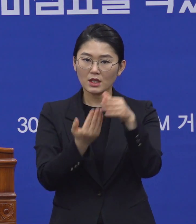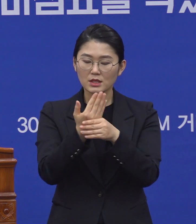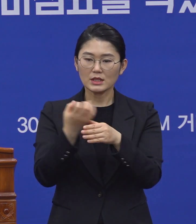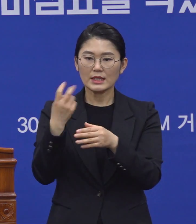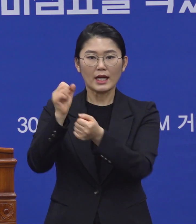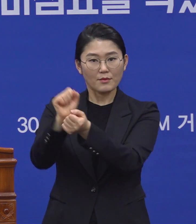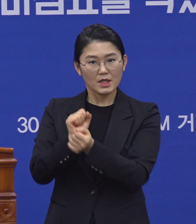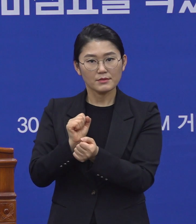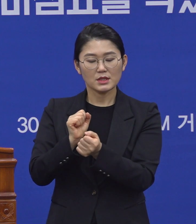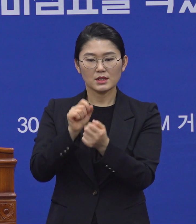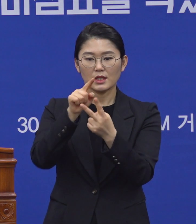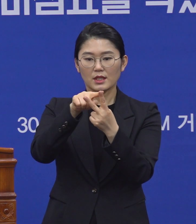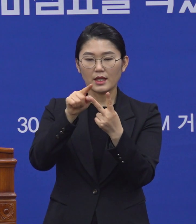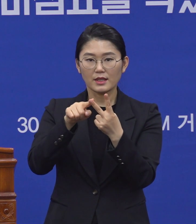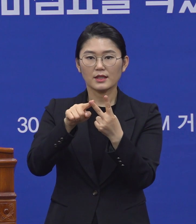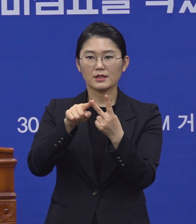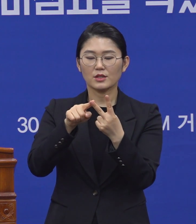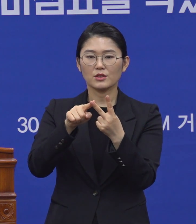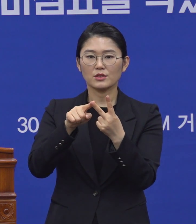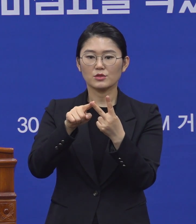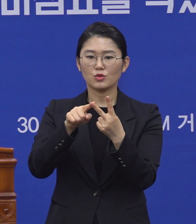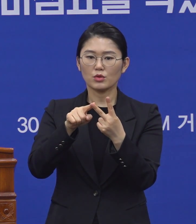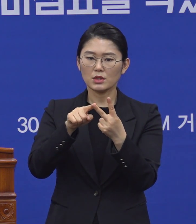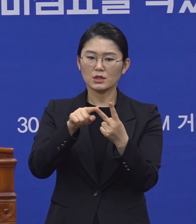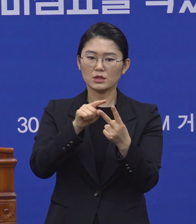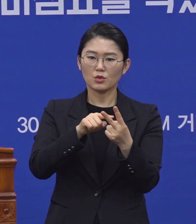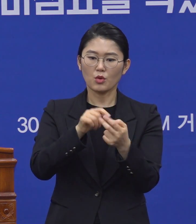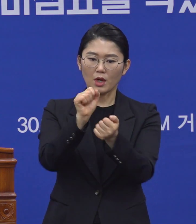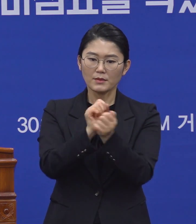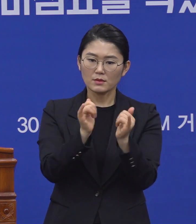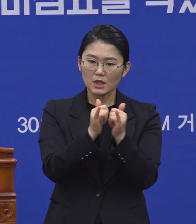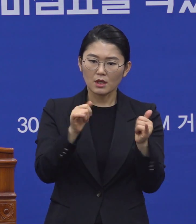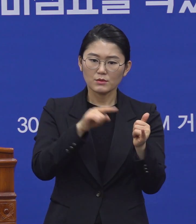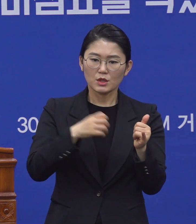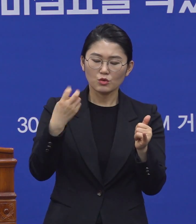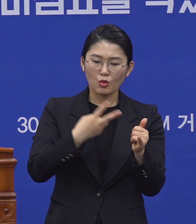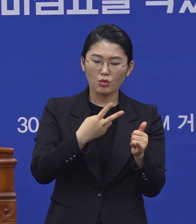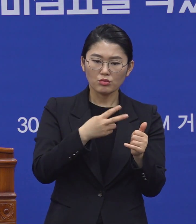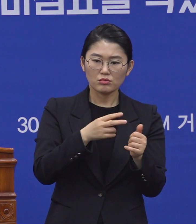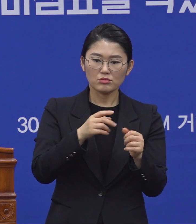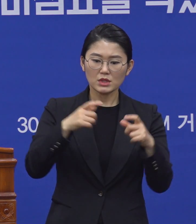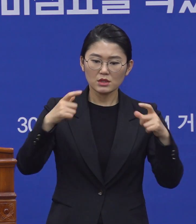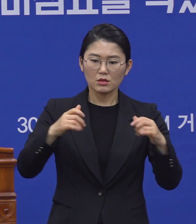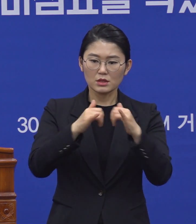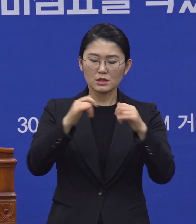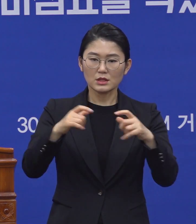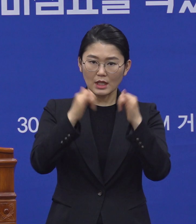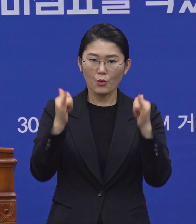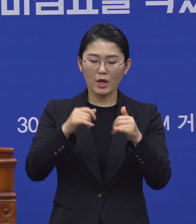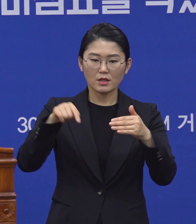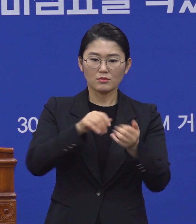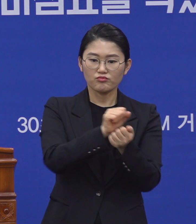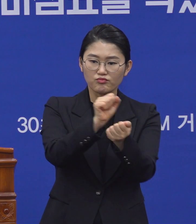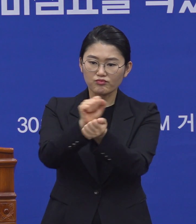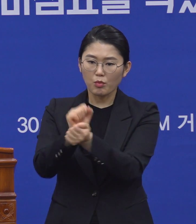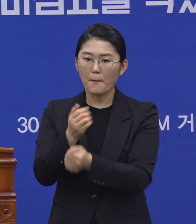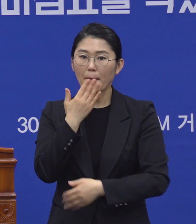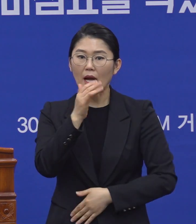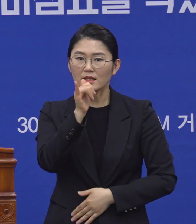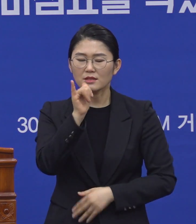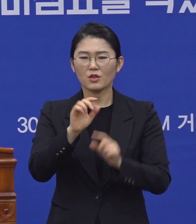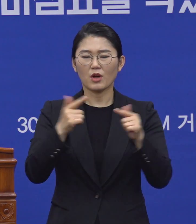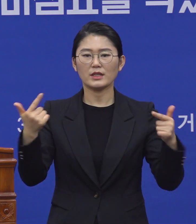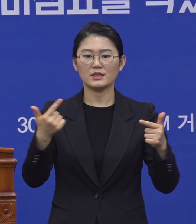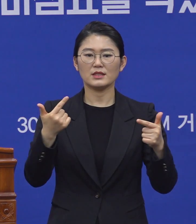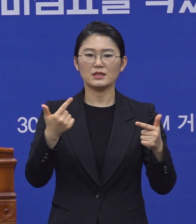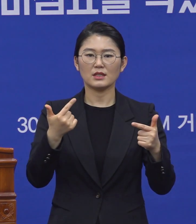또 이분들이 추가로 지약서에 감염을 전파시킬 수 있는 감염원이 되는지 이런 부분들의 종합적인